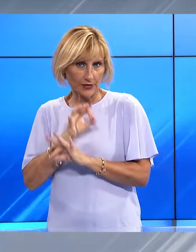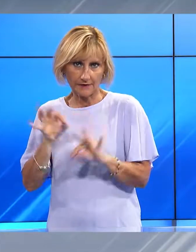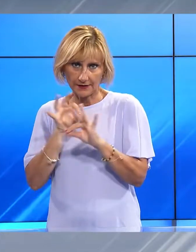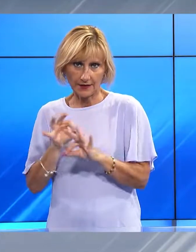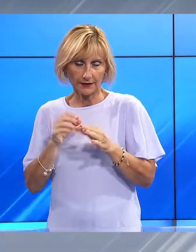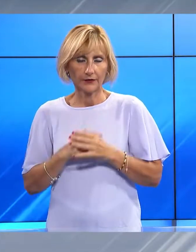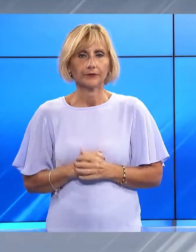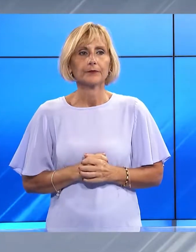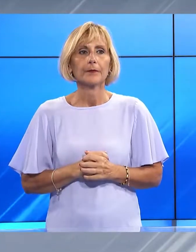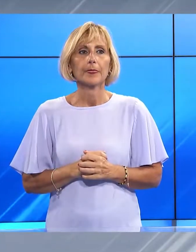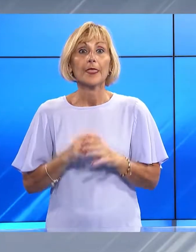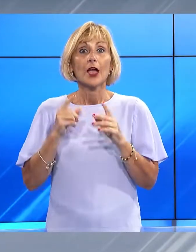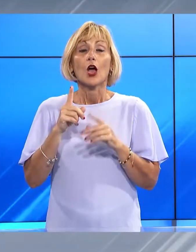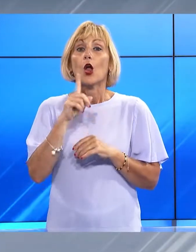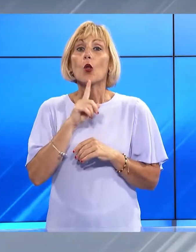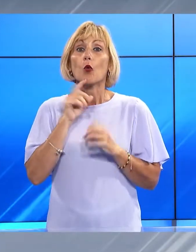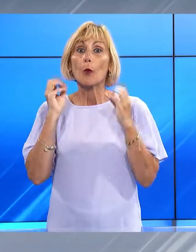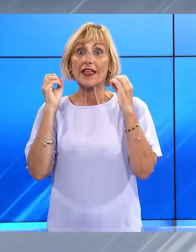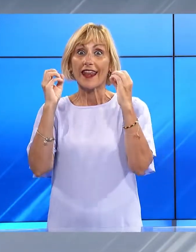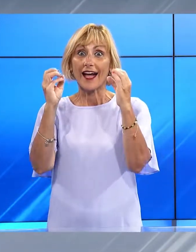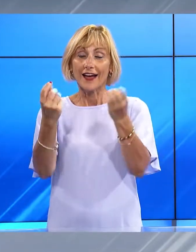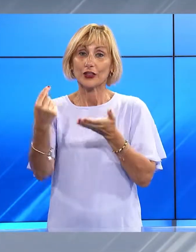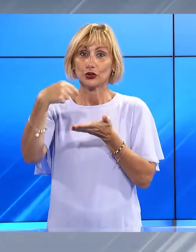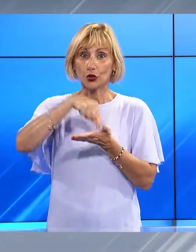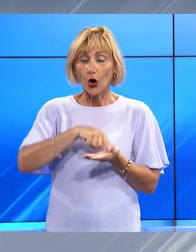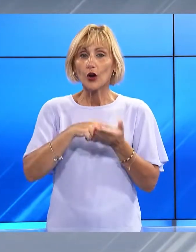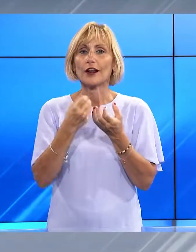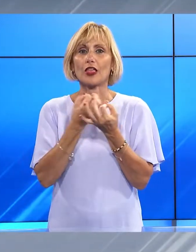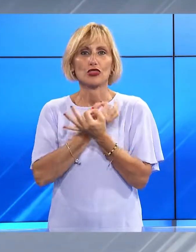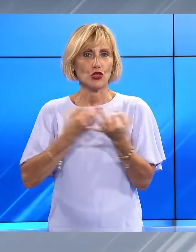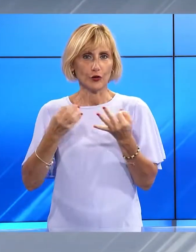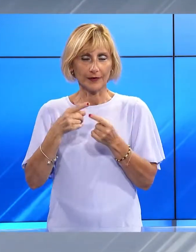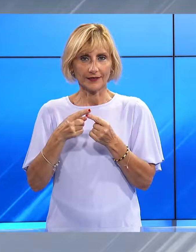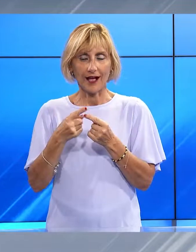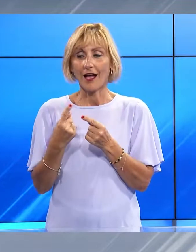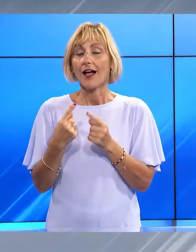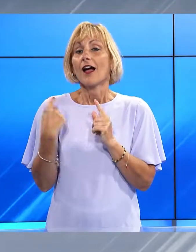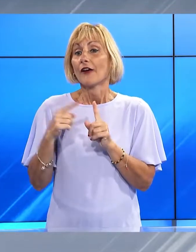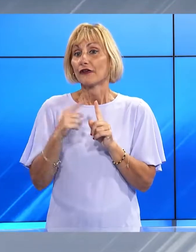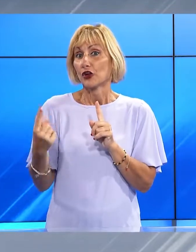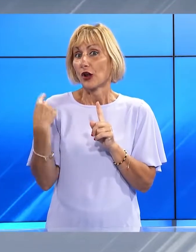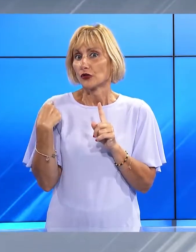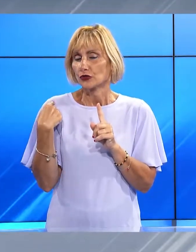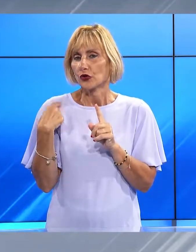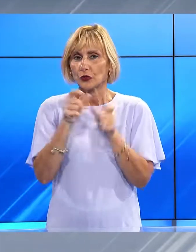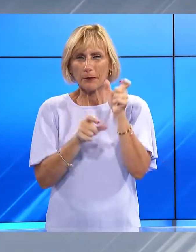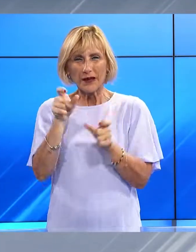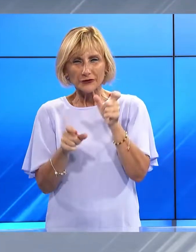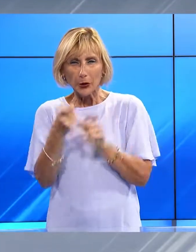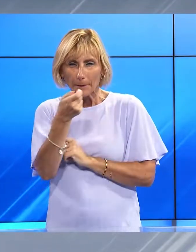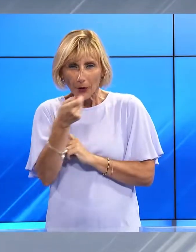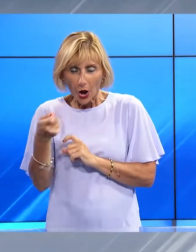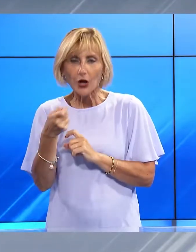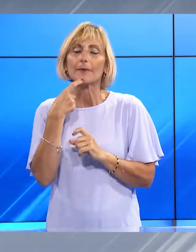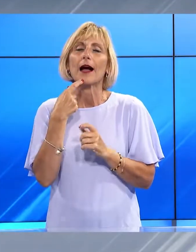La luminara torna alla normalità dopo le restrizioni degli anni scorsi. Si ritorna al tradizionale programma, la diretta della processione di